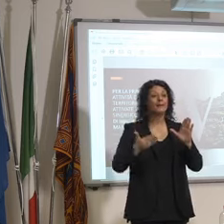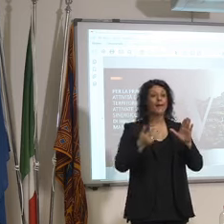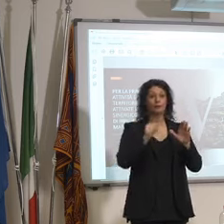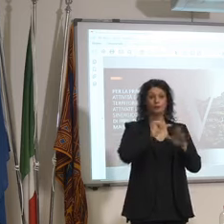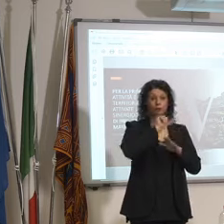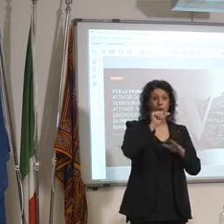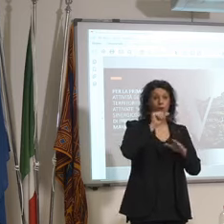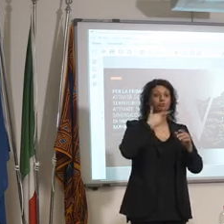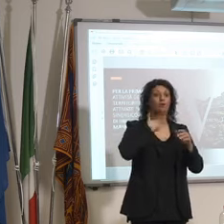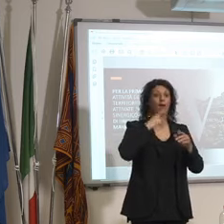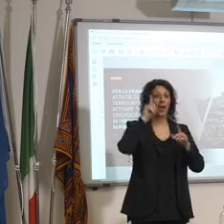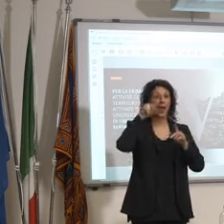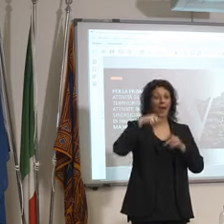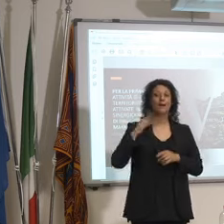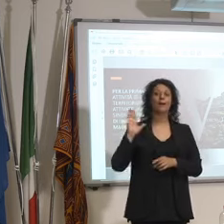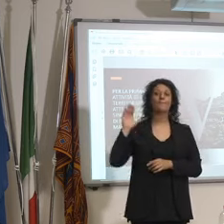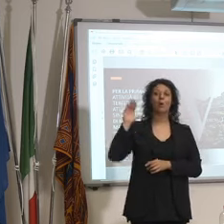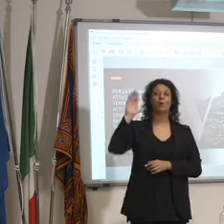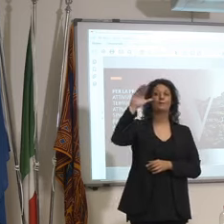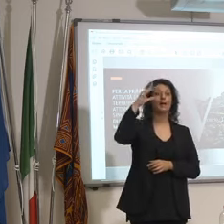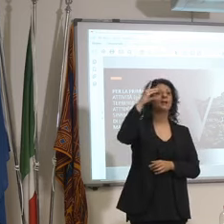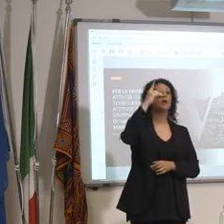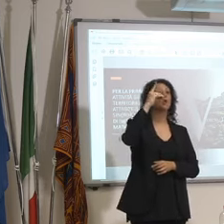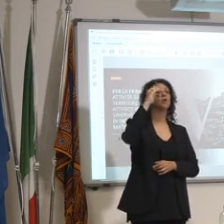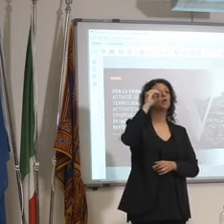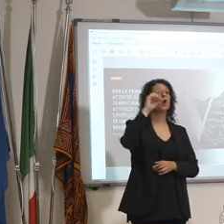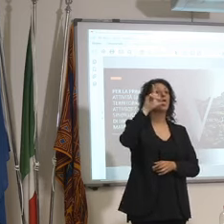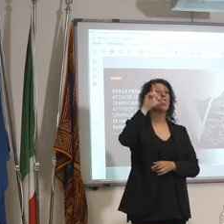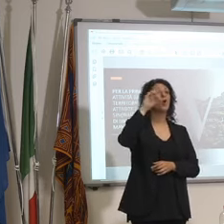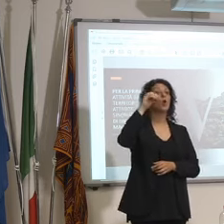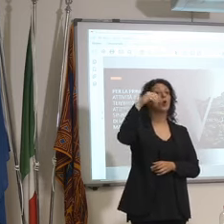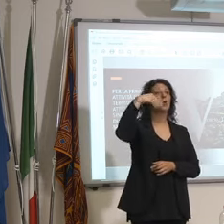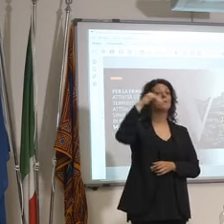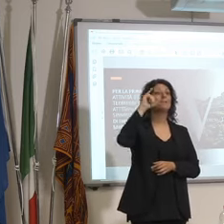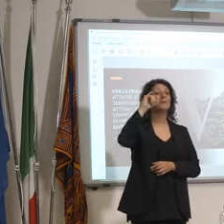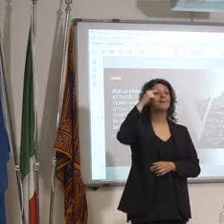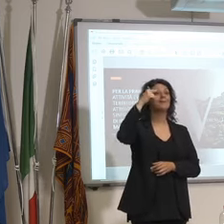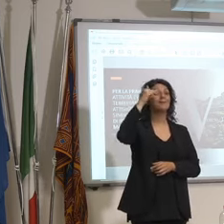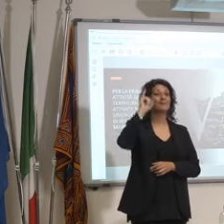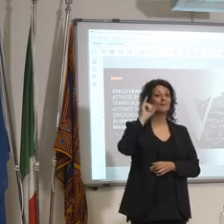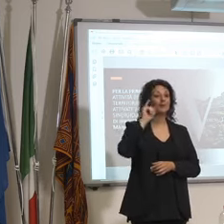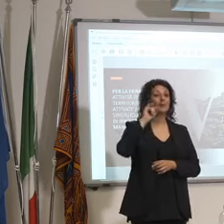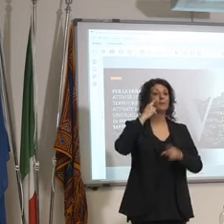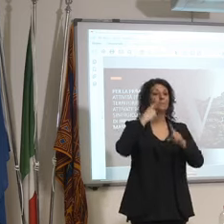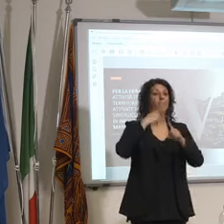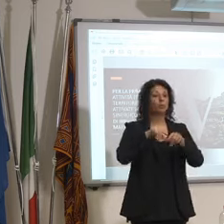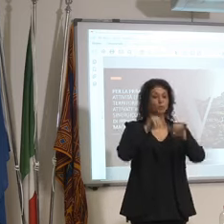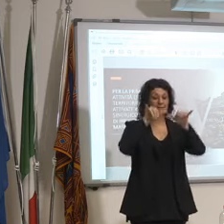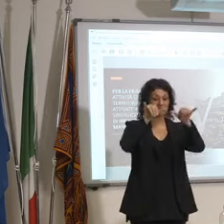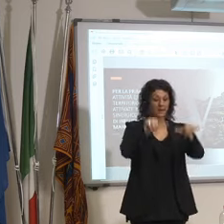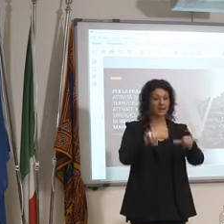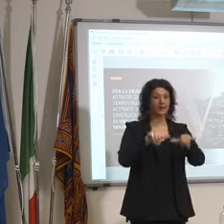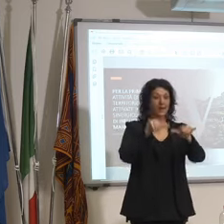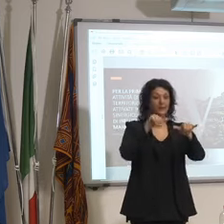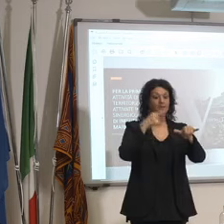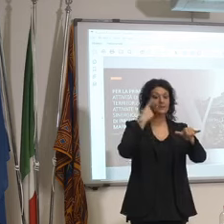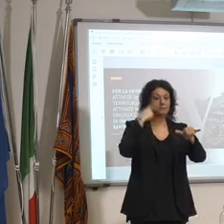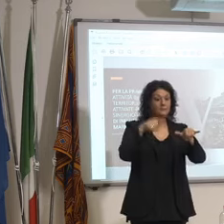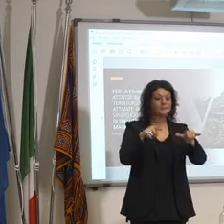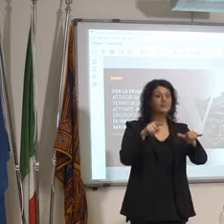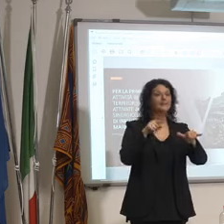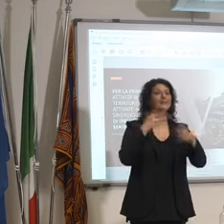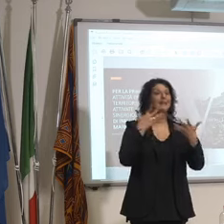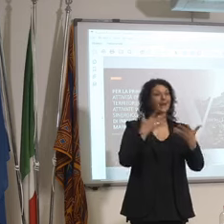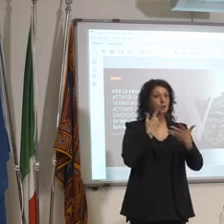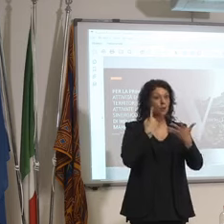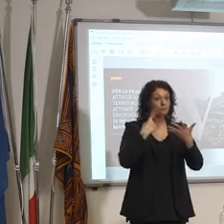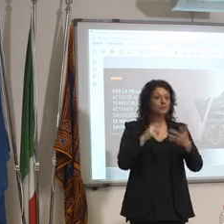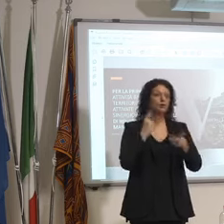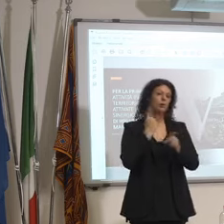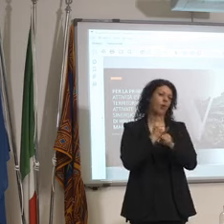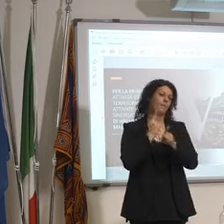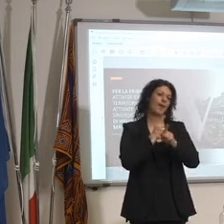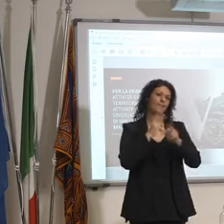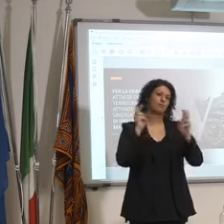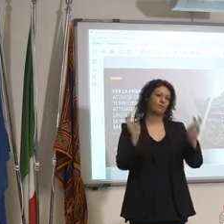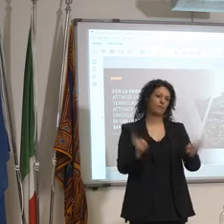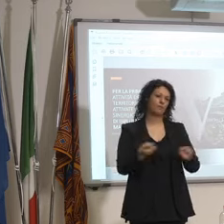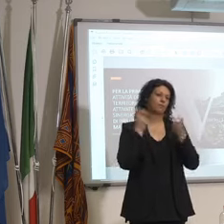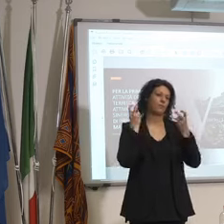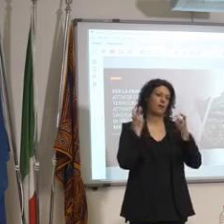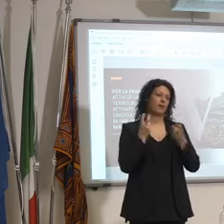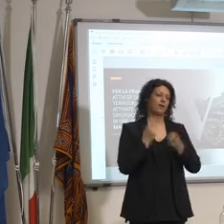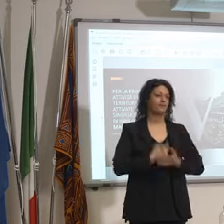sopra e Venezia sotto quindi questa roba qua va sfruttata al 1000% la collega del nuovo